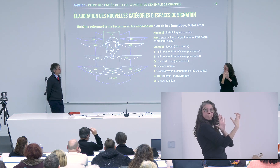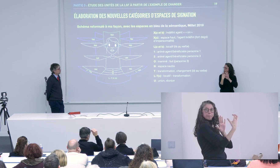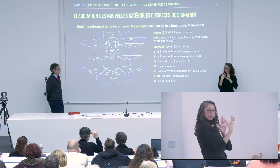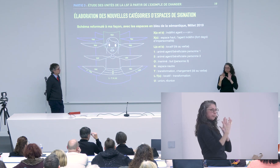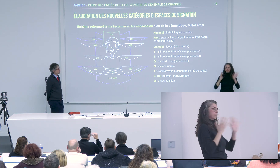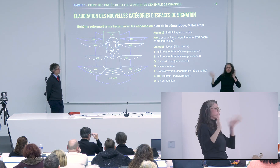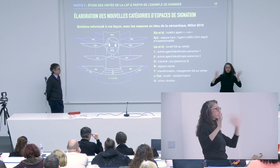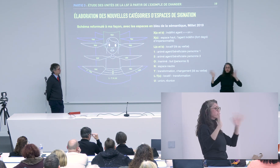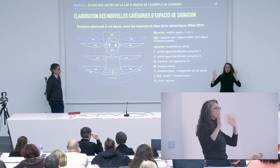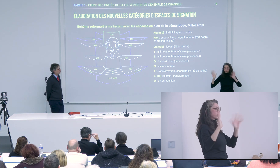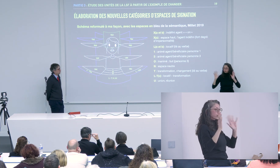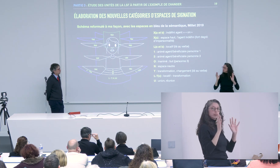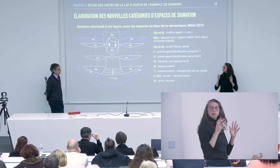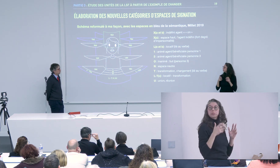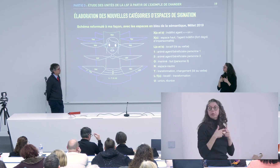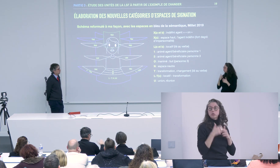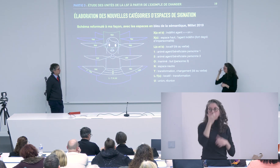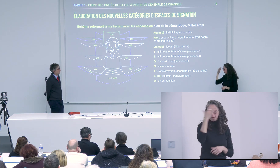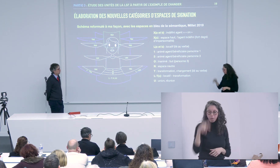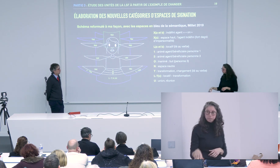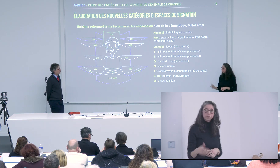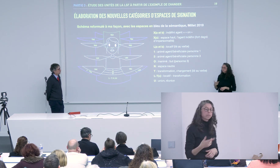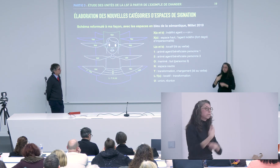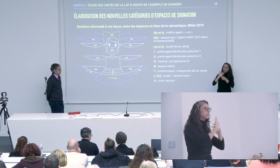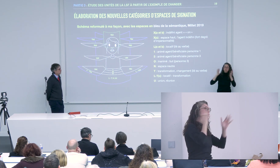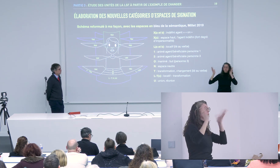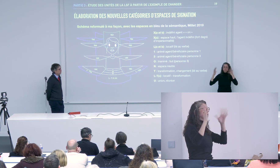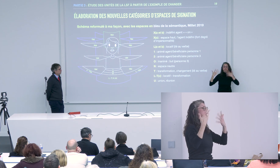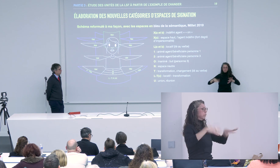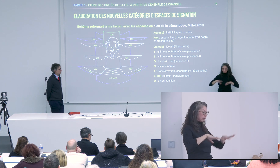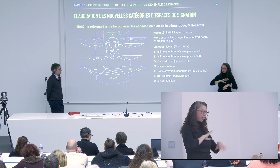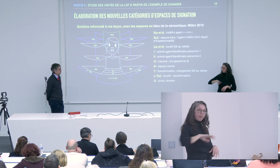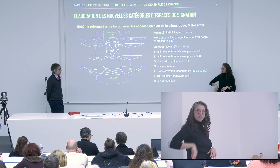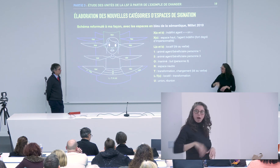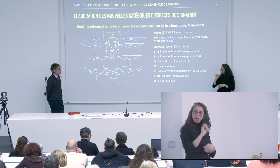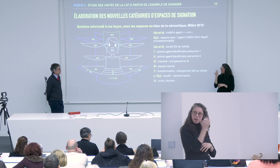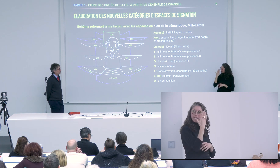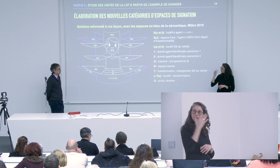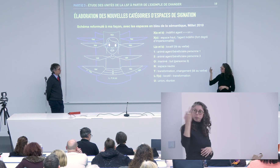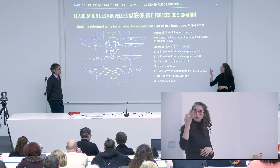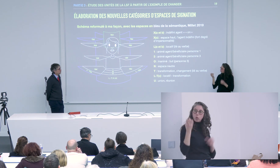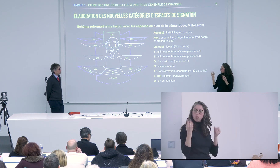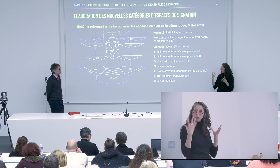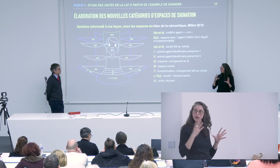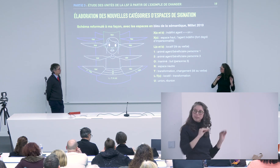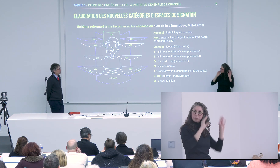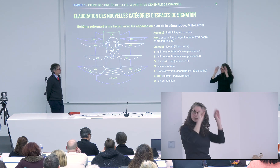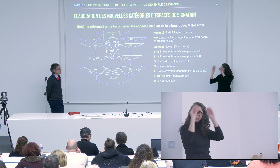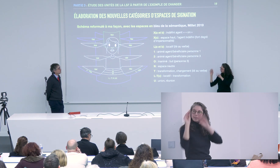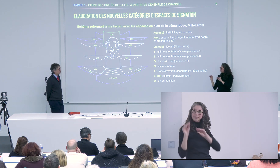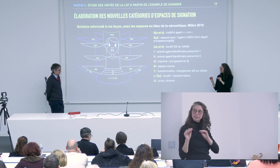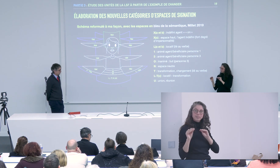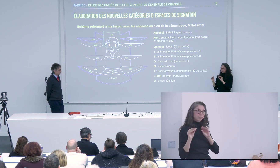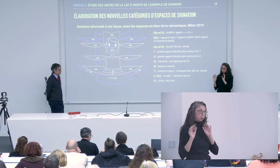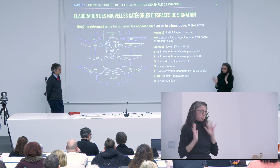pour qu'au moment d'une captation vidéo en langue des signes par exemple d'un élève qui se filme à la fin